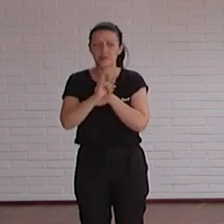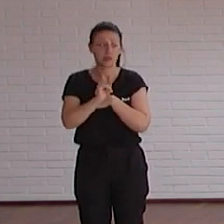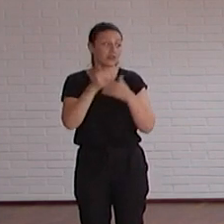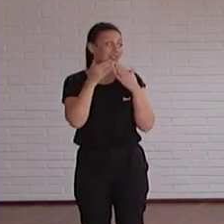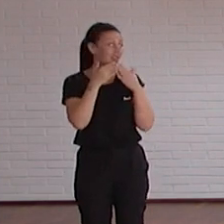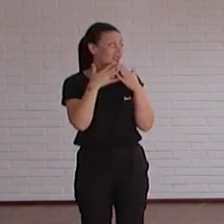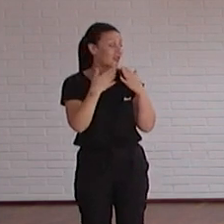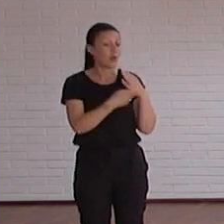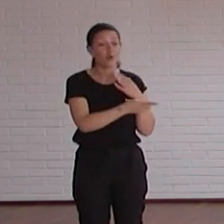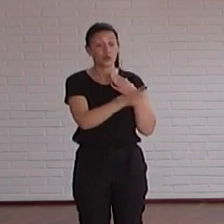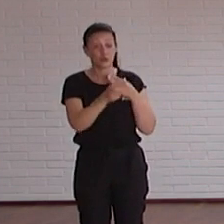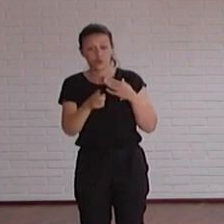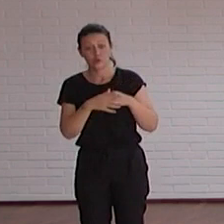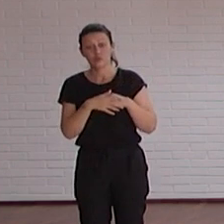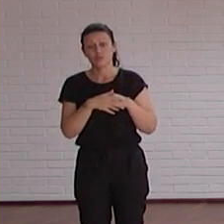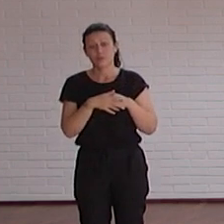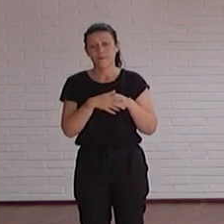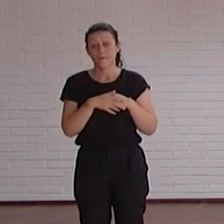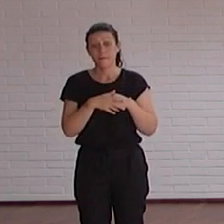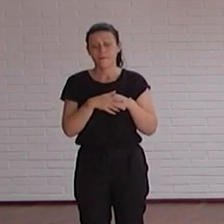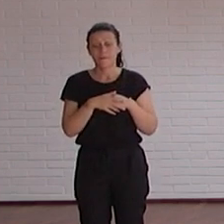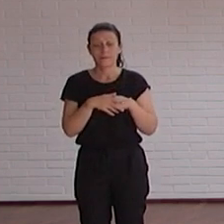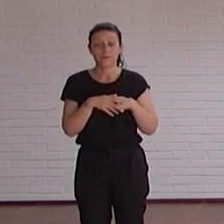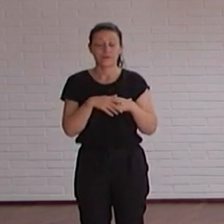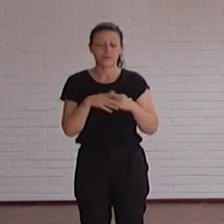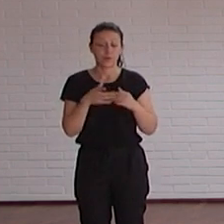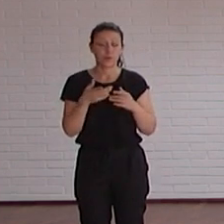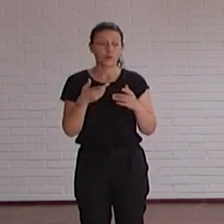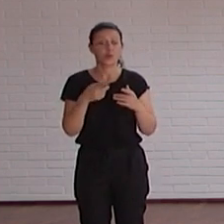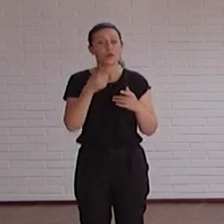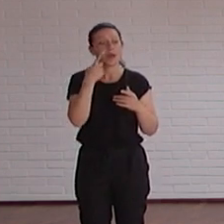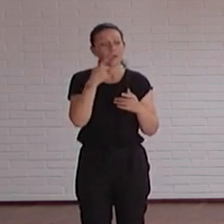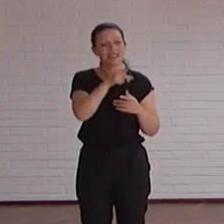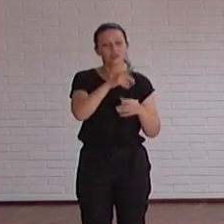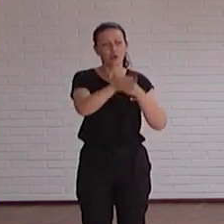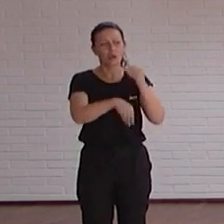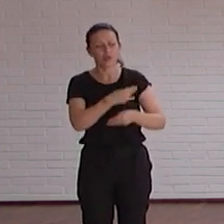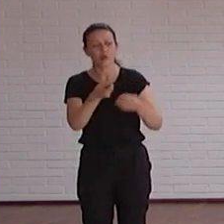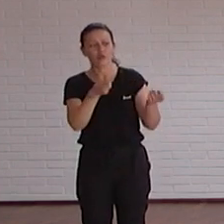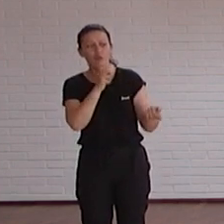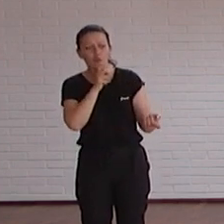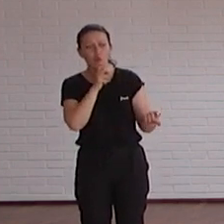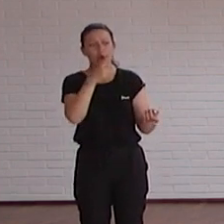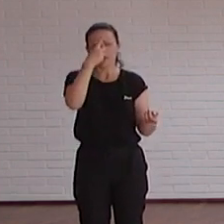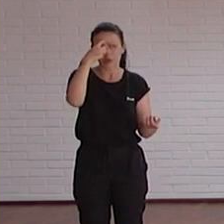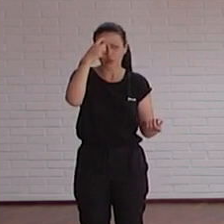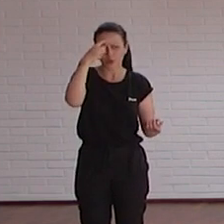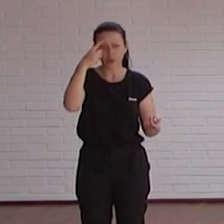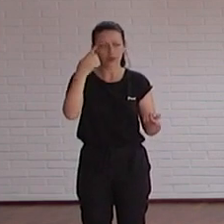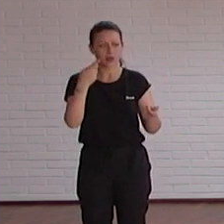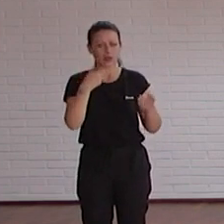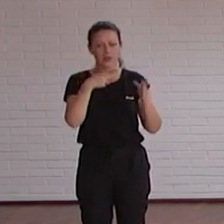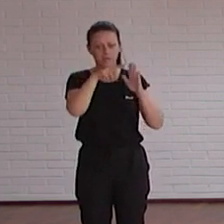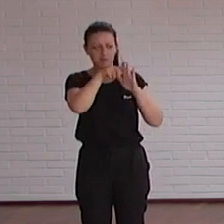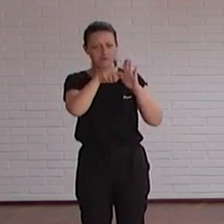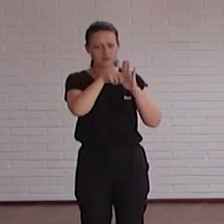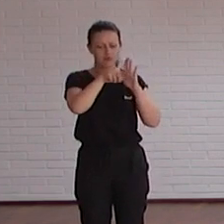vosotros porque hemos ido dejando un sitio un repositorio oye ¿cómo se hace esta cosa? vosotros oye recuerda que tienes que hacer el foco en tal